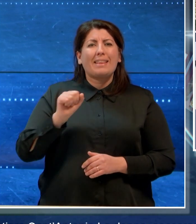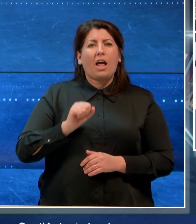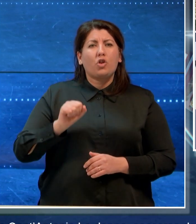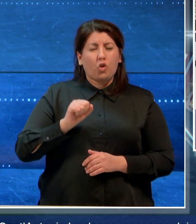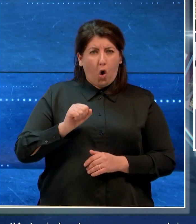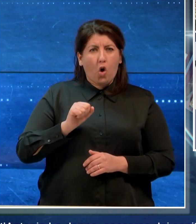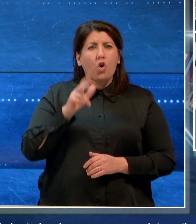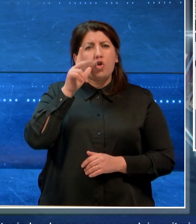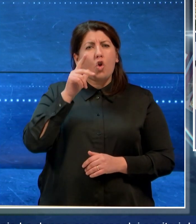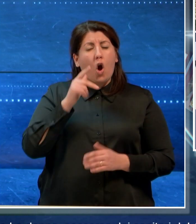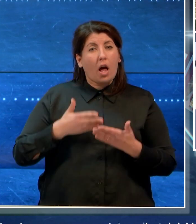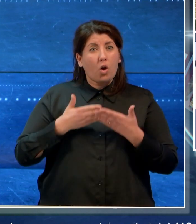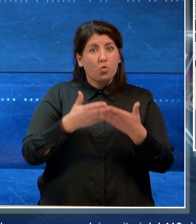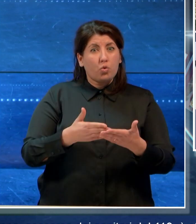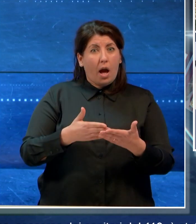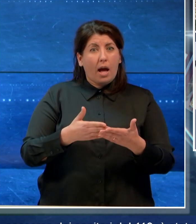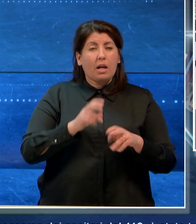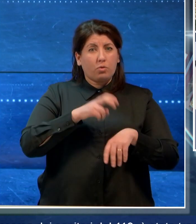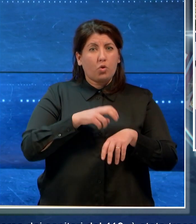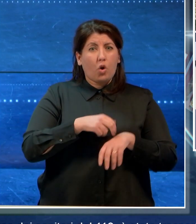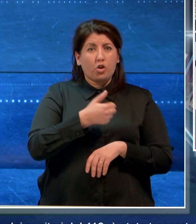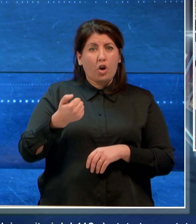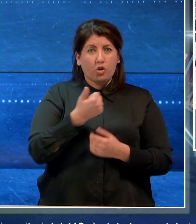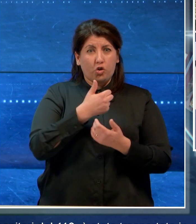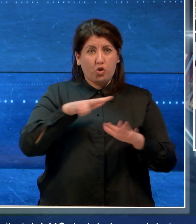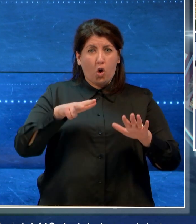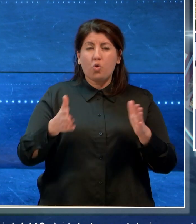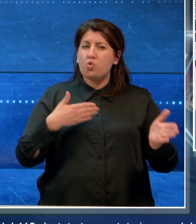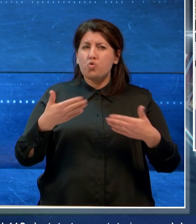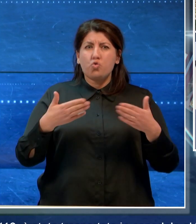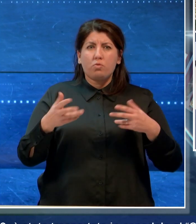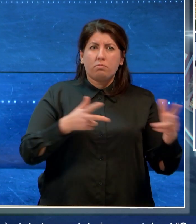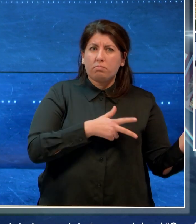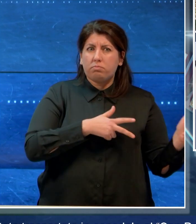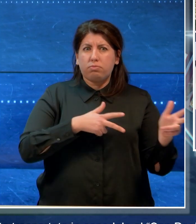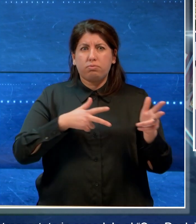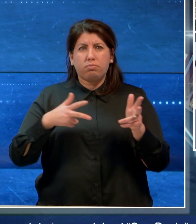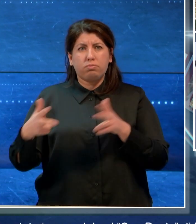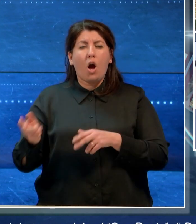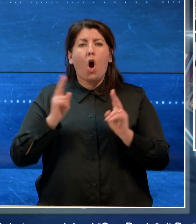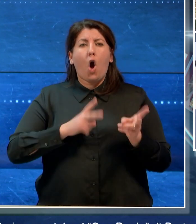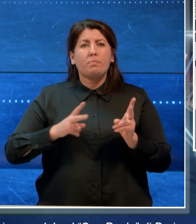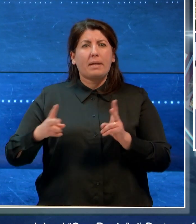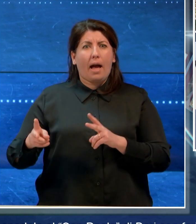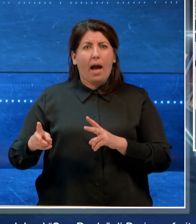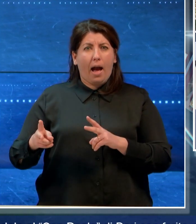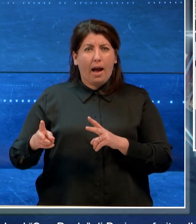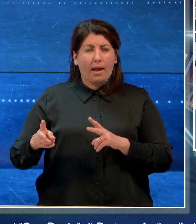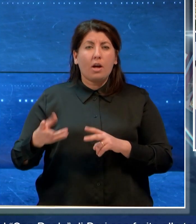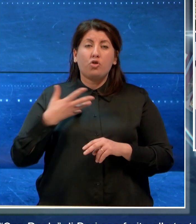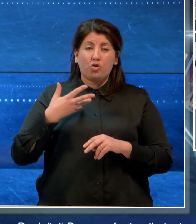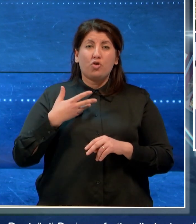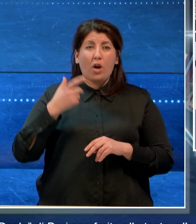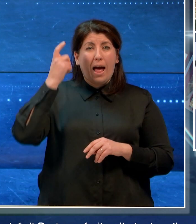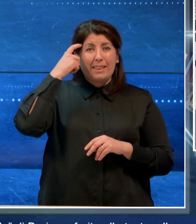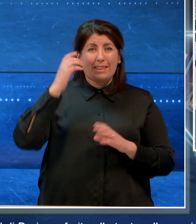118, è stata trasportata in ospedale al San Paolo di Bari con ferite alla